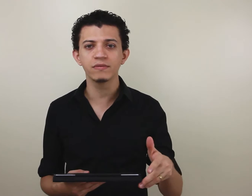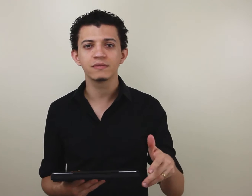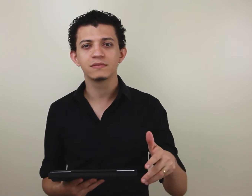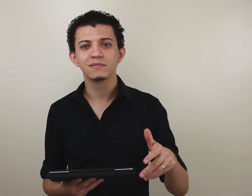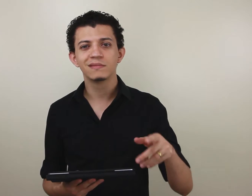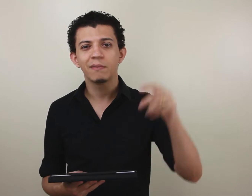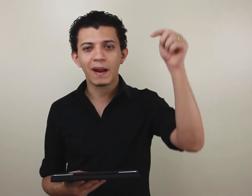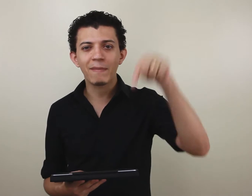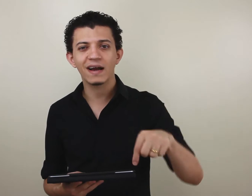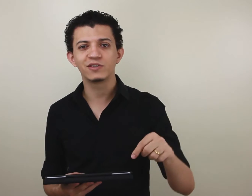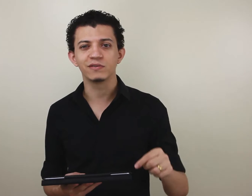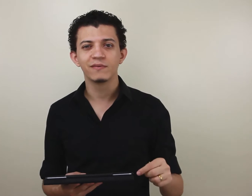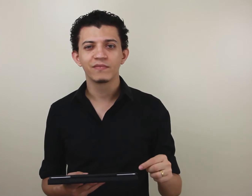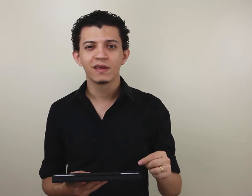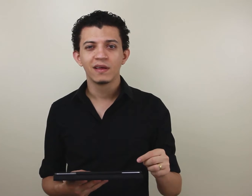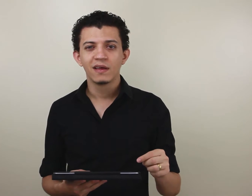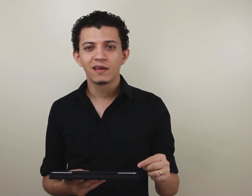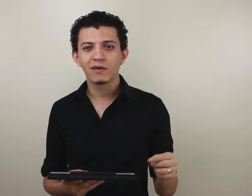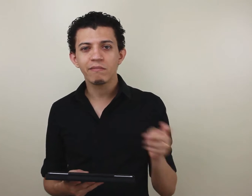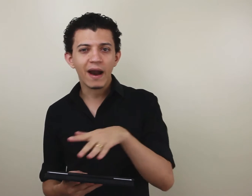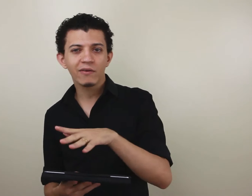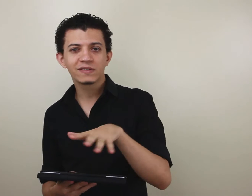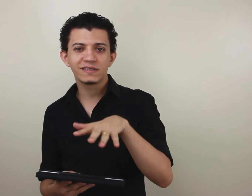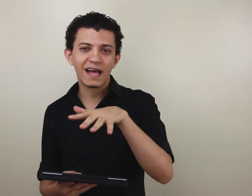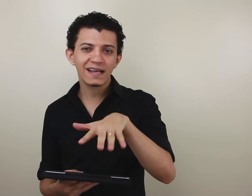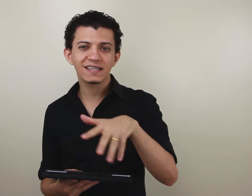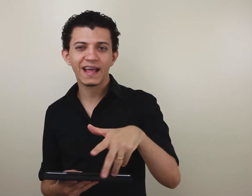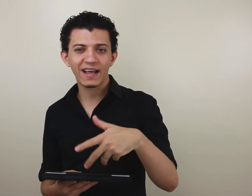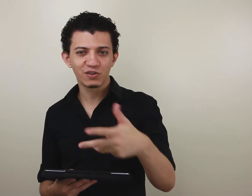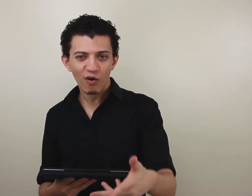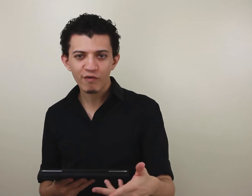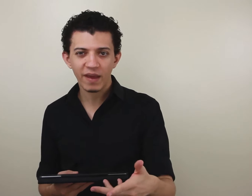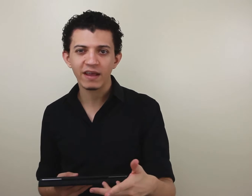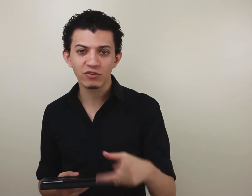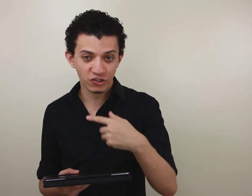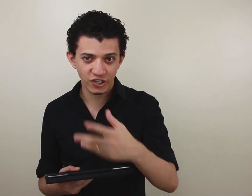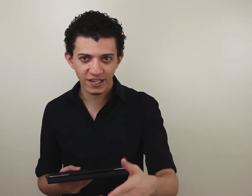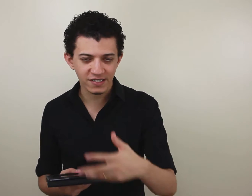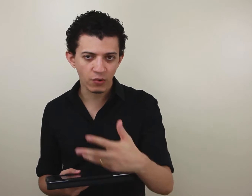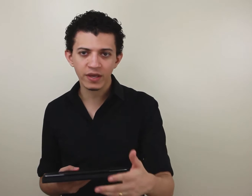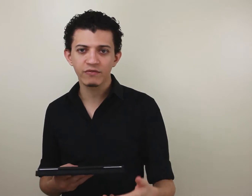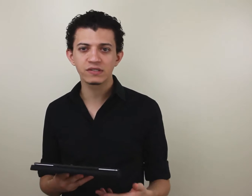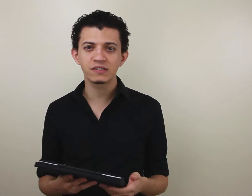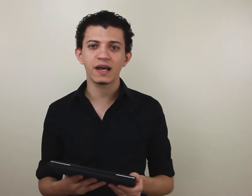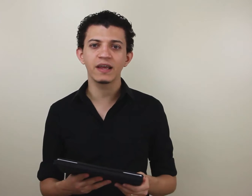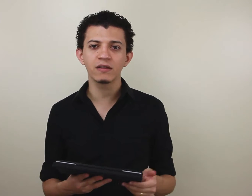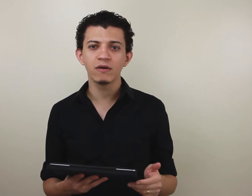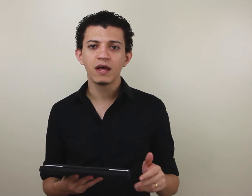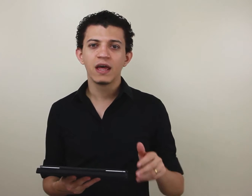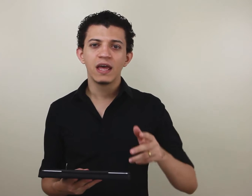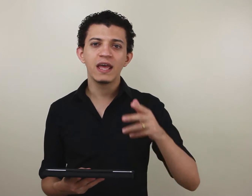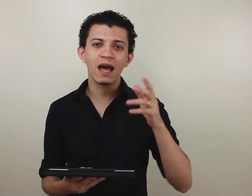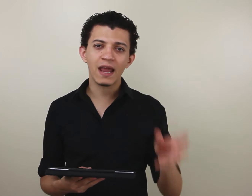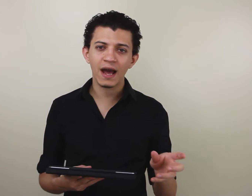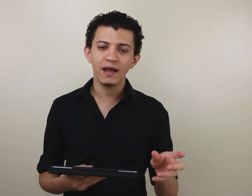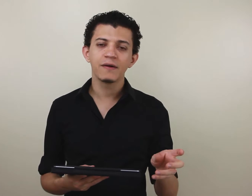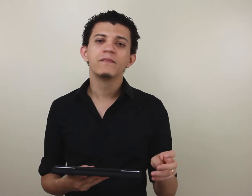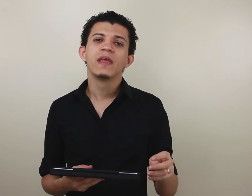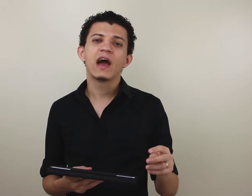para baixo. Então, baino dá essa ideia de movimento, de direção em que você está indo. E aná é